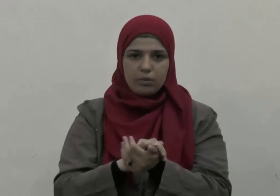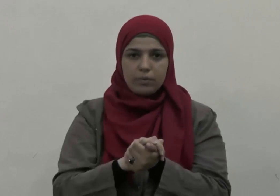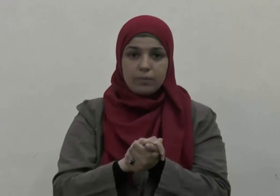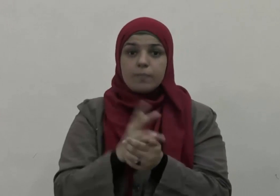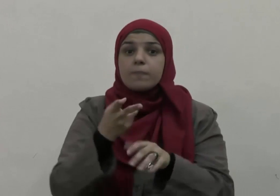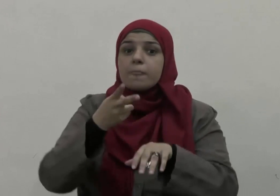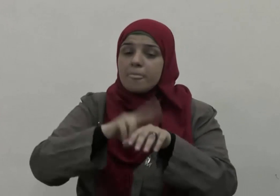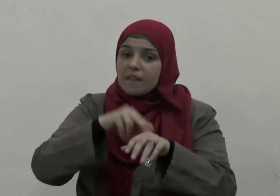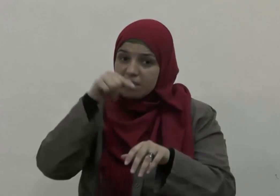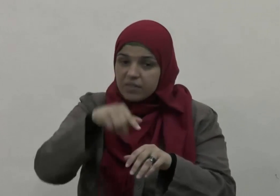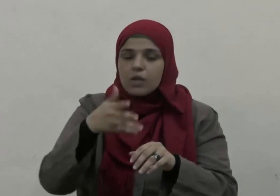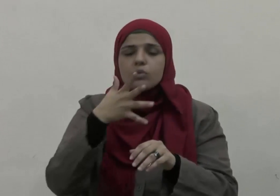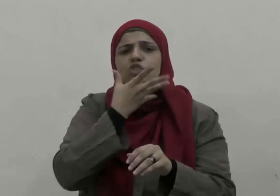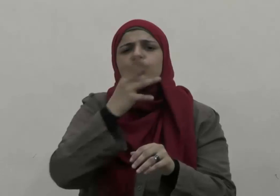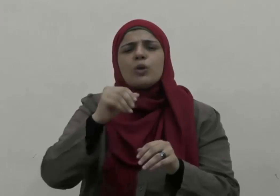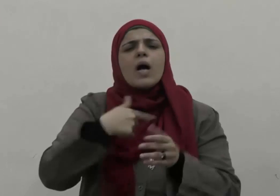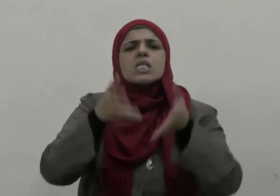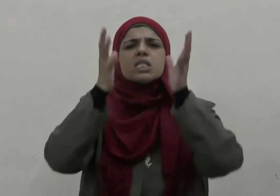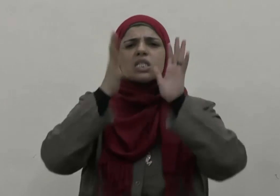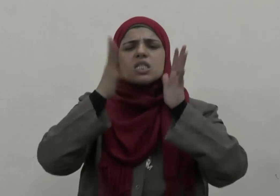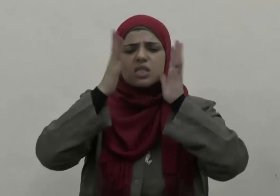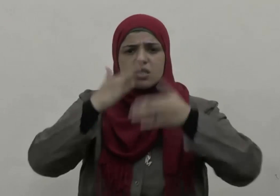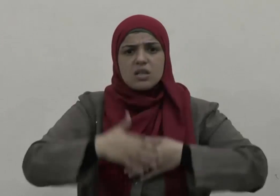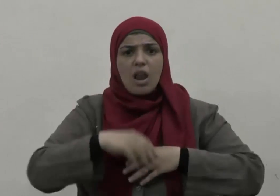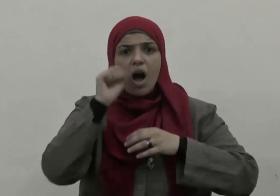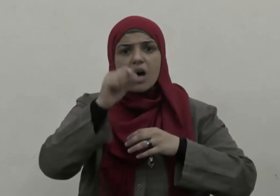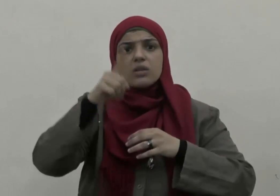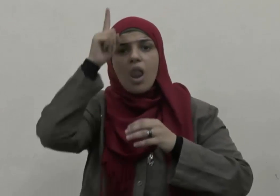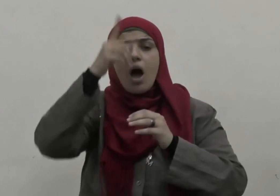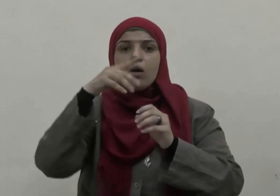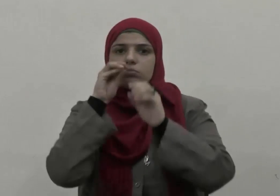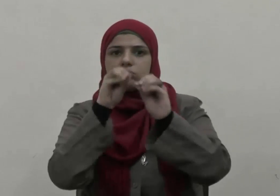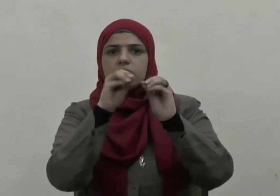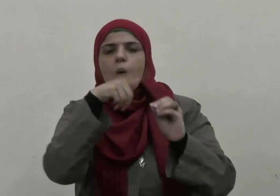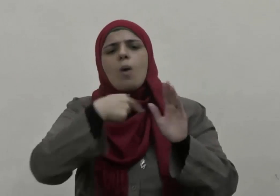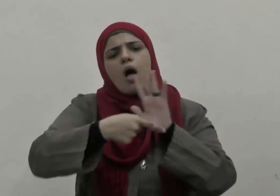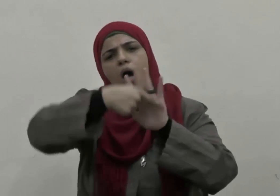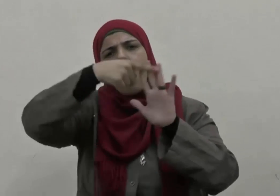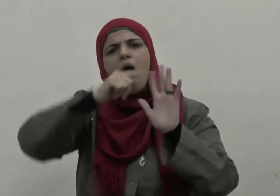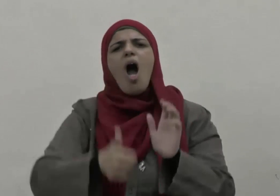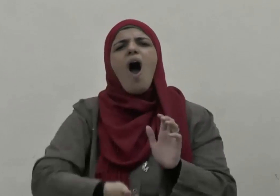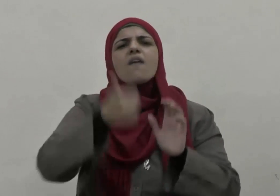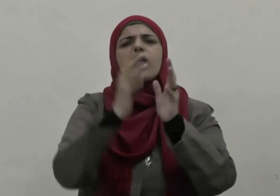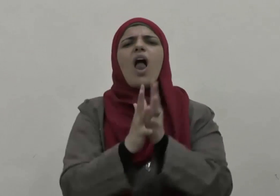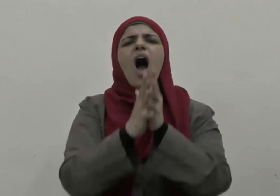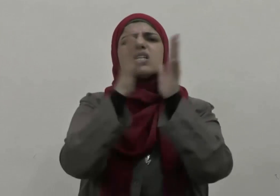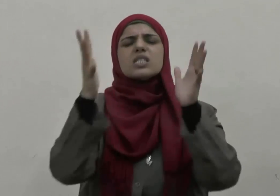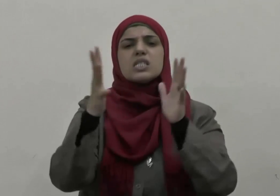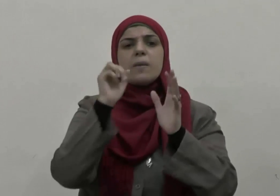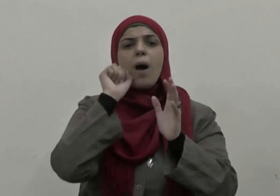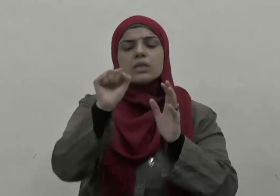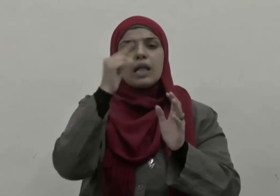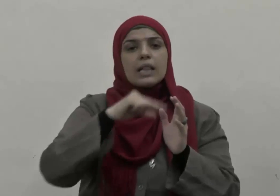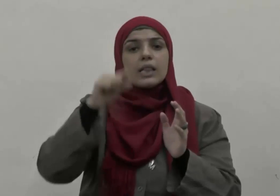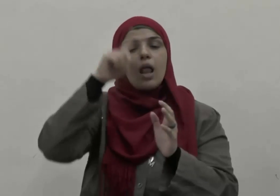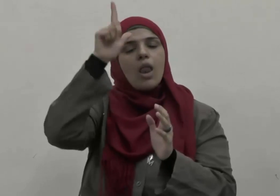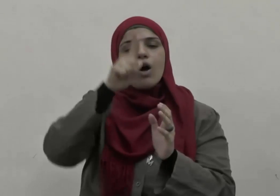وفي شأن الصلاة التي هي أعظم شعائر الدين يقول